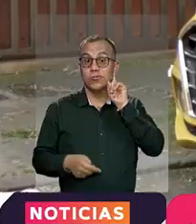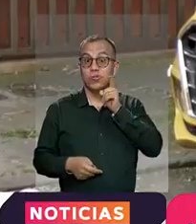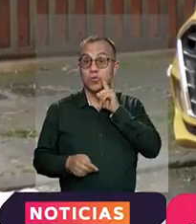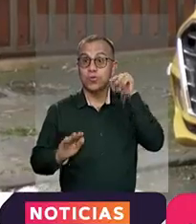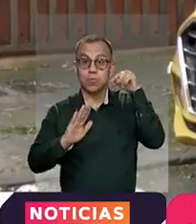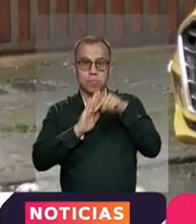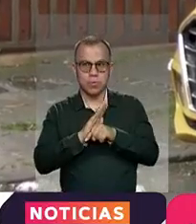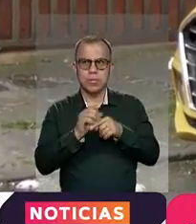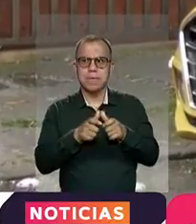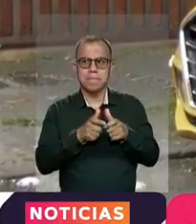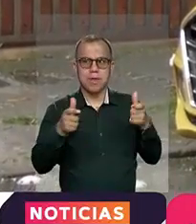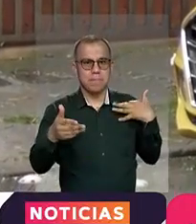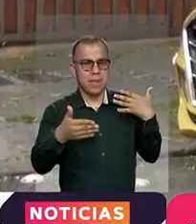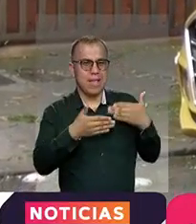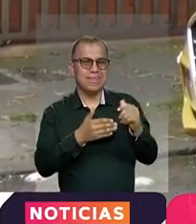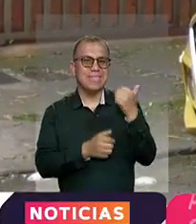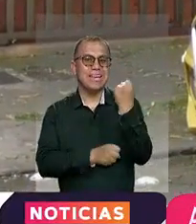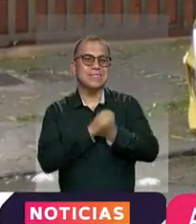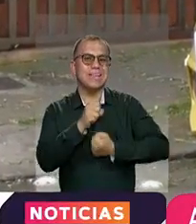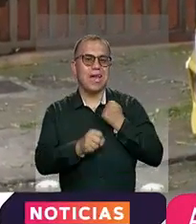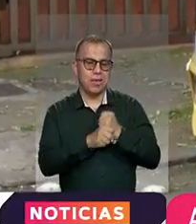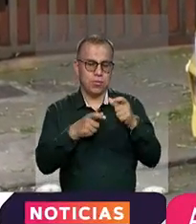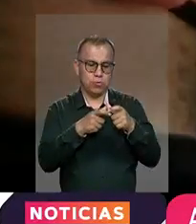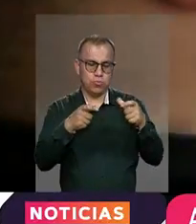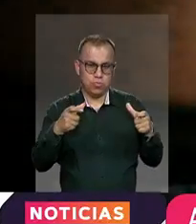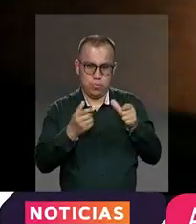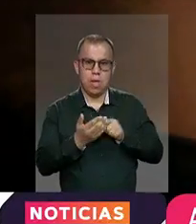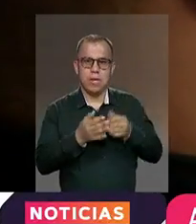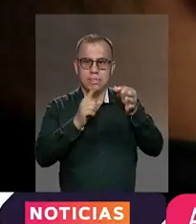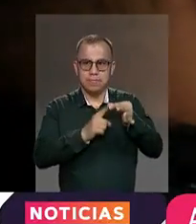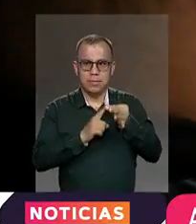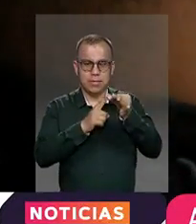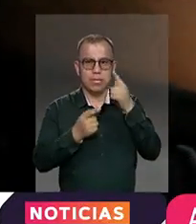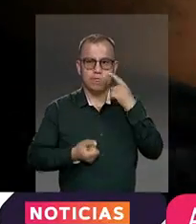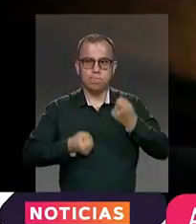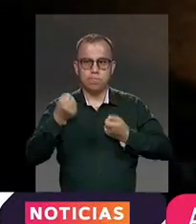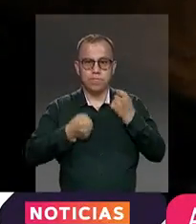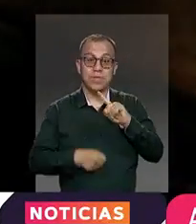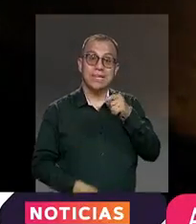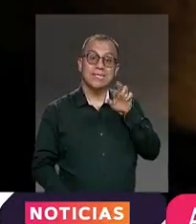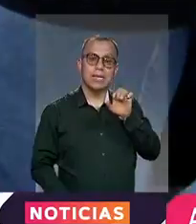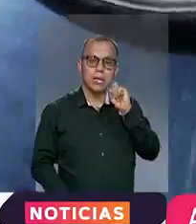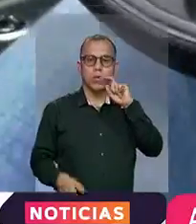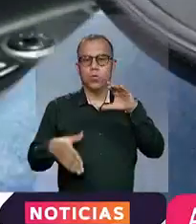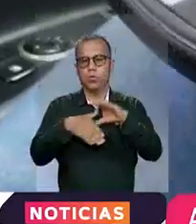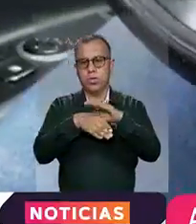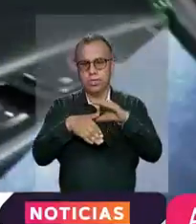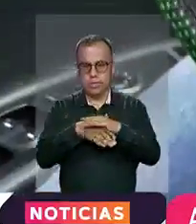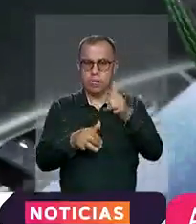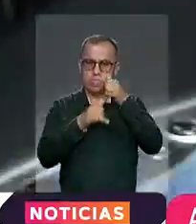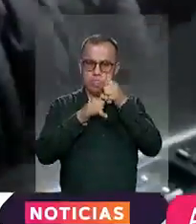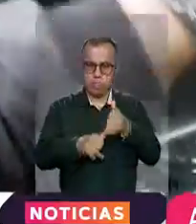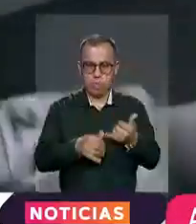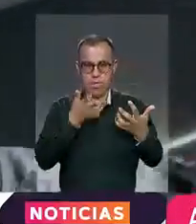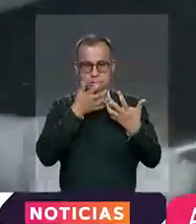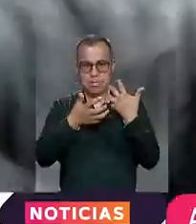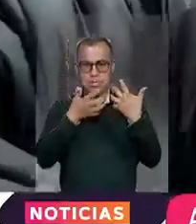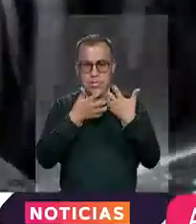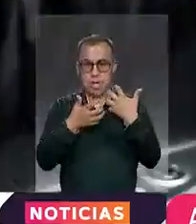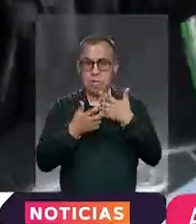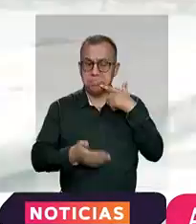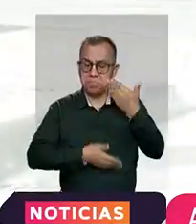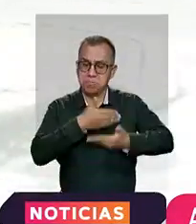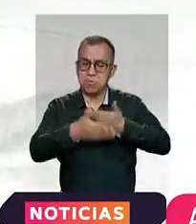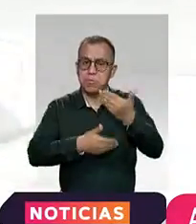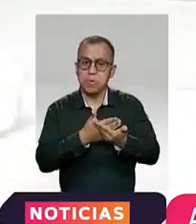profunda y hace más de 10 años sacaron el pase de conducción. Sergio es taxista e ingeniero de sistemas y dice que el